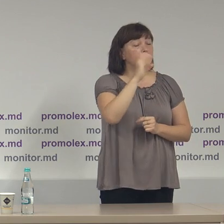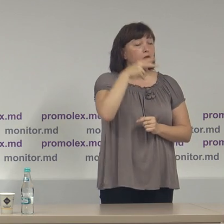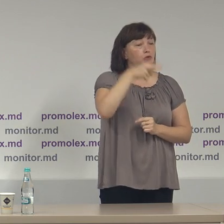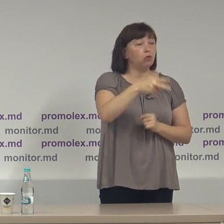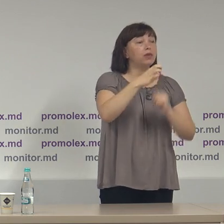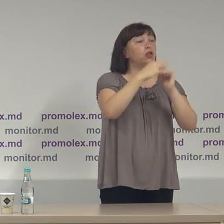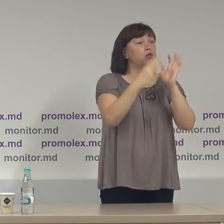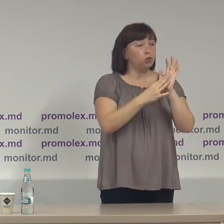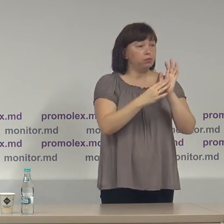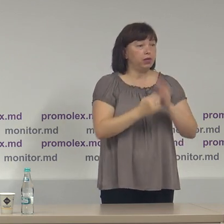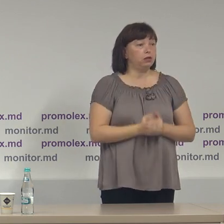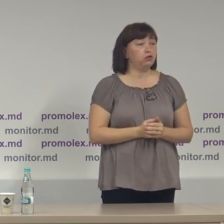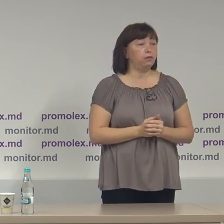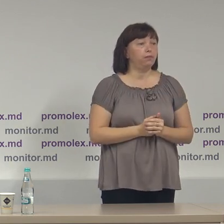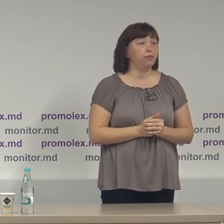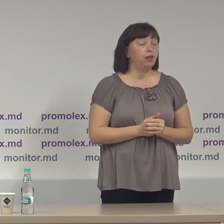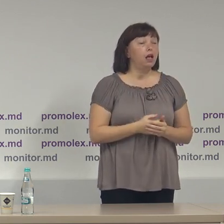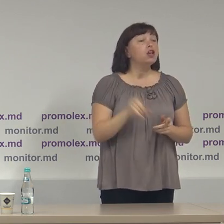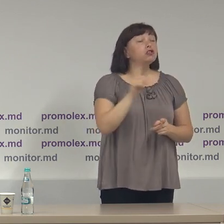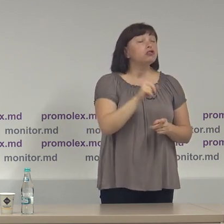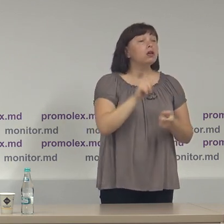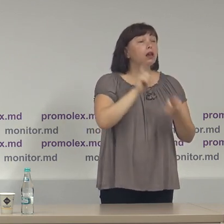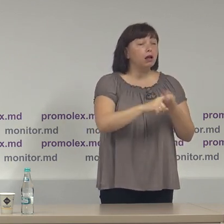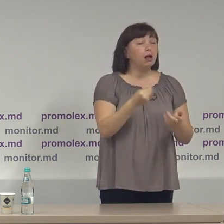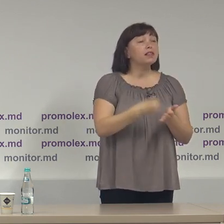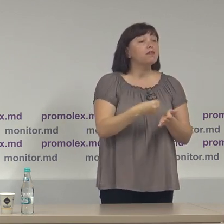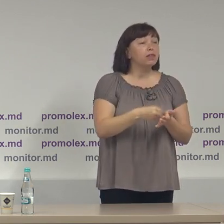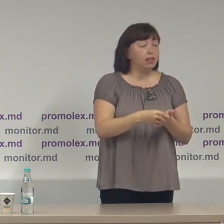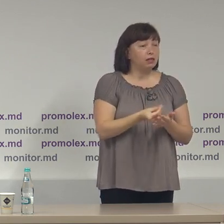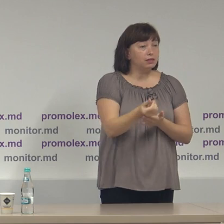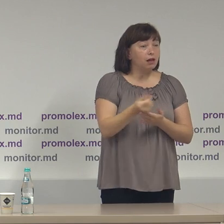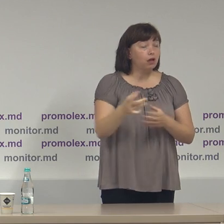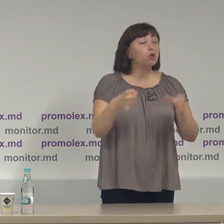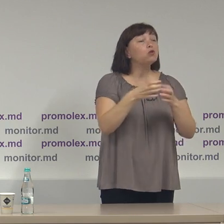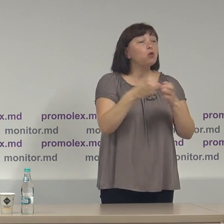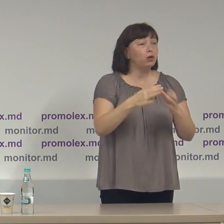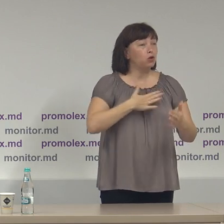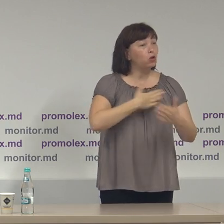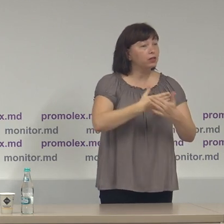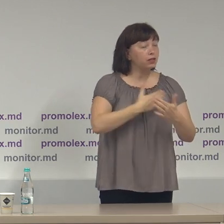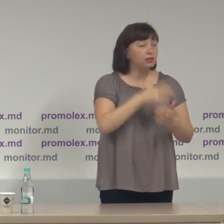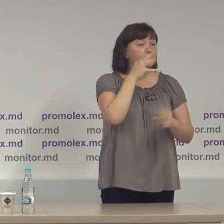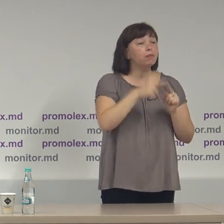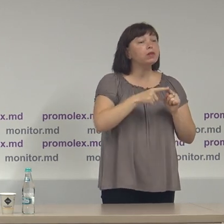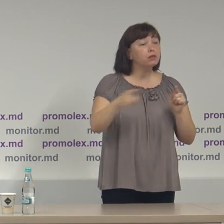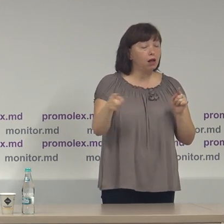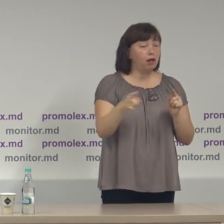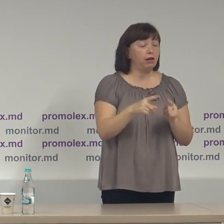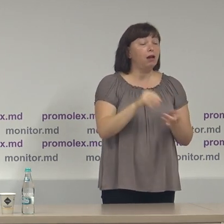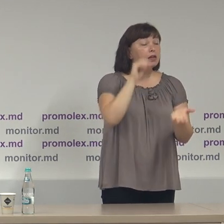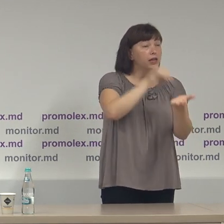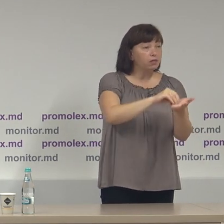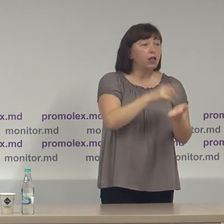În ceea ce privește finanțarea grupurilor de inițiativă, perioada reflectată în